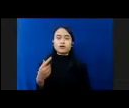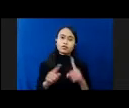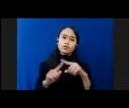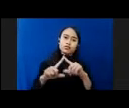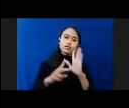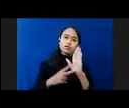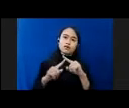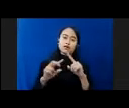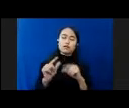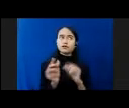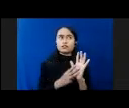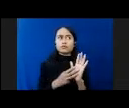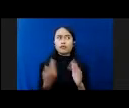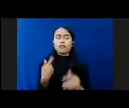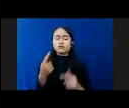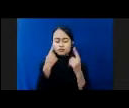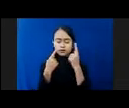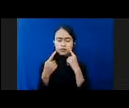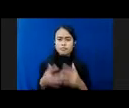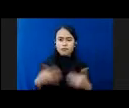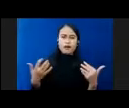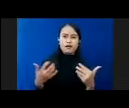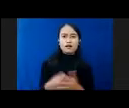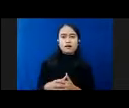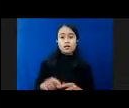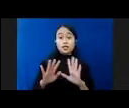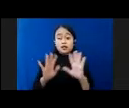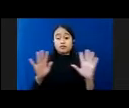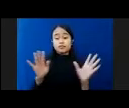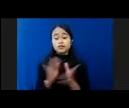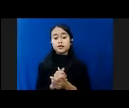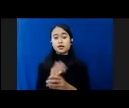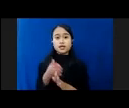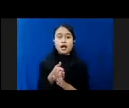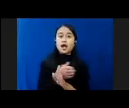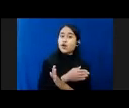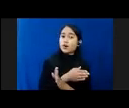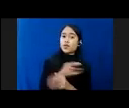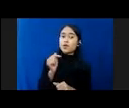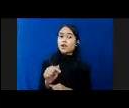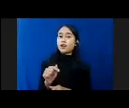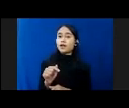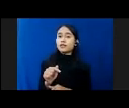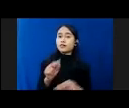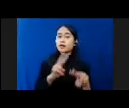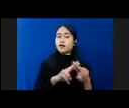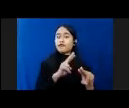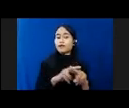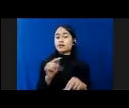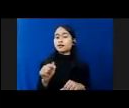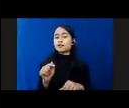Sedih Ada Marah Dan Kebanyakan Pada Fasil Fasil Awal Rehabilitasi Mereka